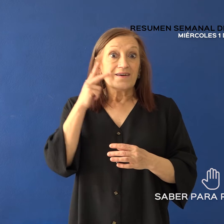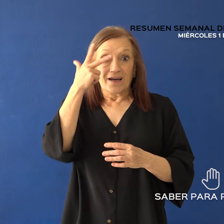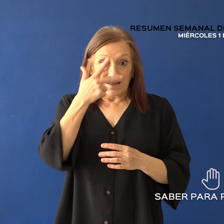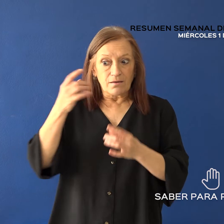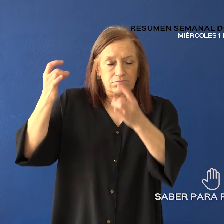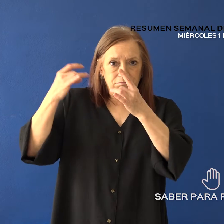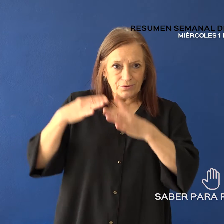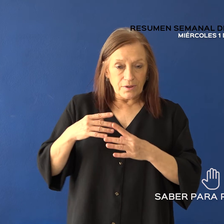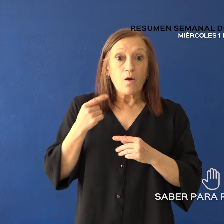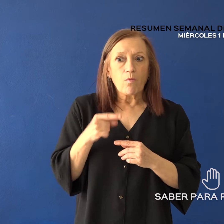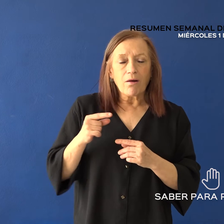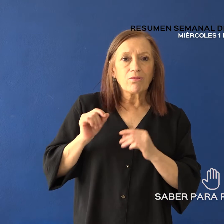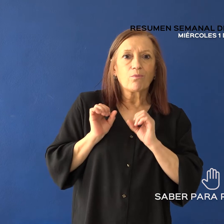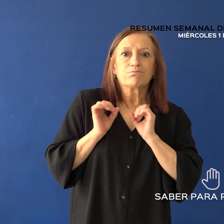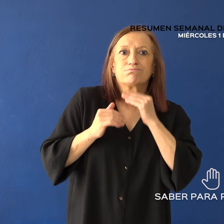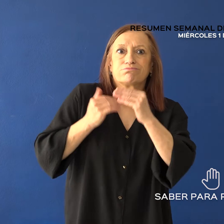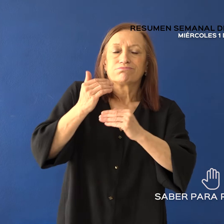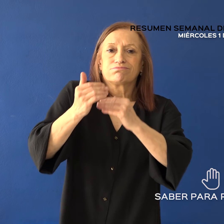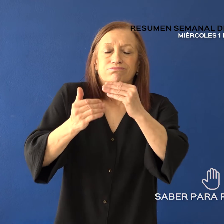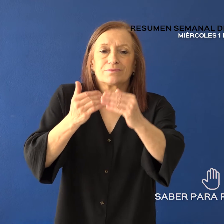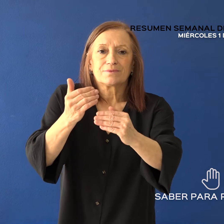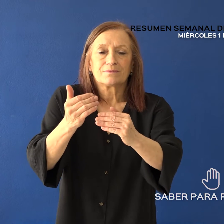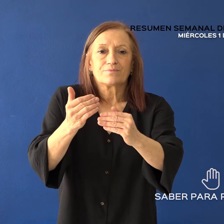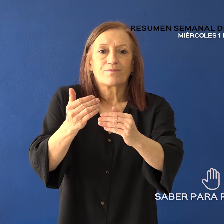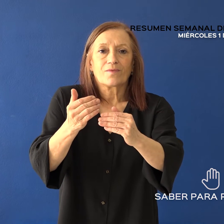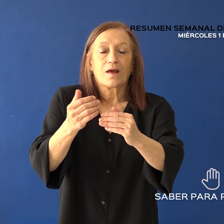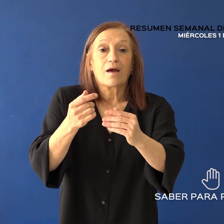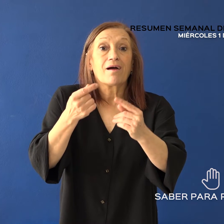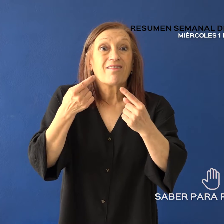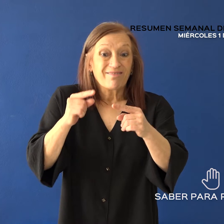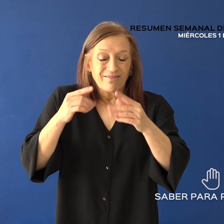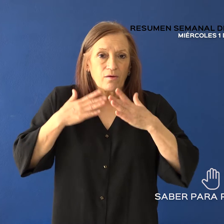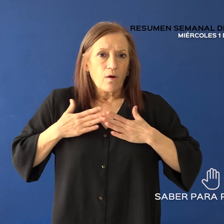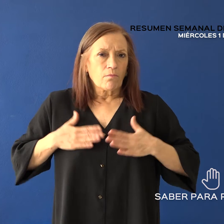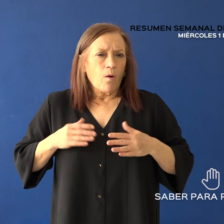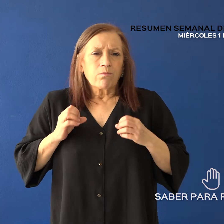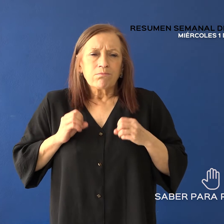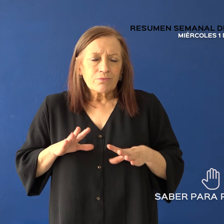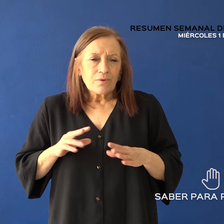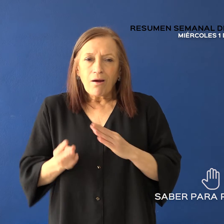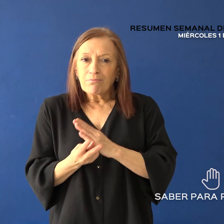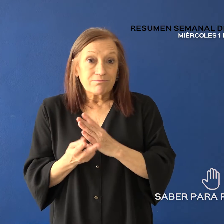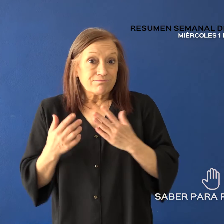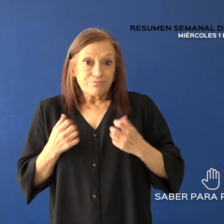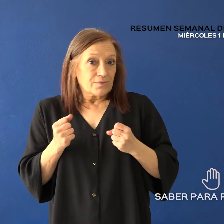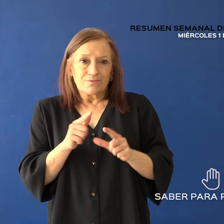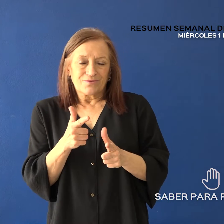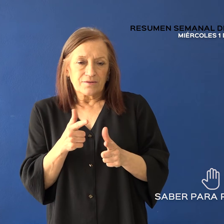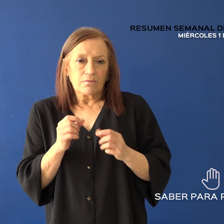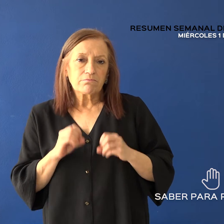avanzada de la infección del VIH cuando nuestro sistema de defensas está muy debilitado y se